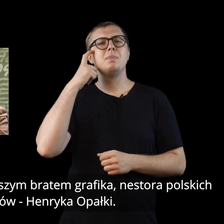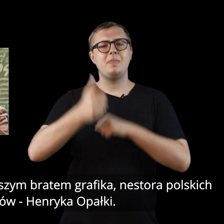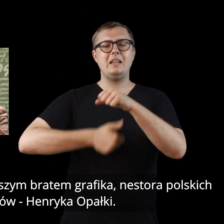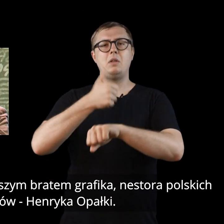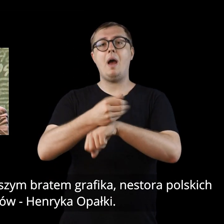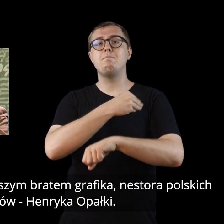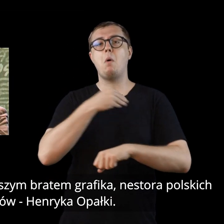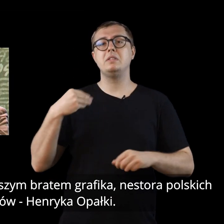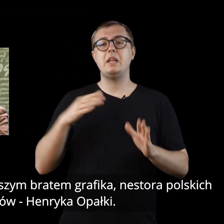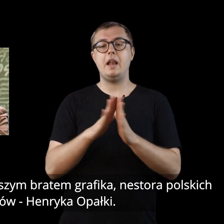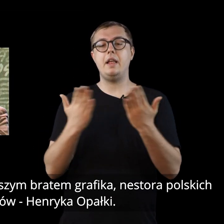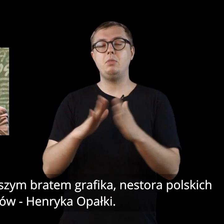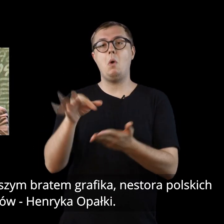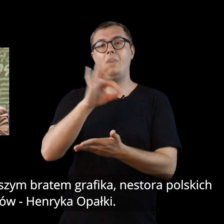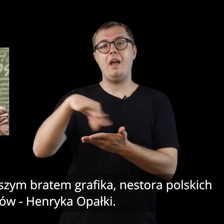litografów, Henryka Opałki.